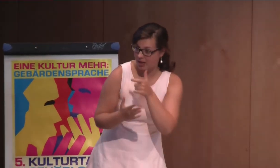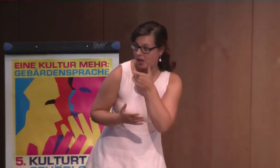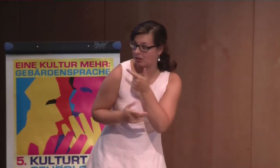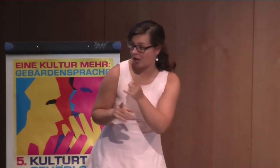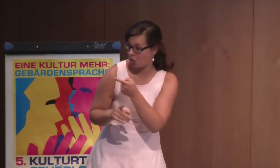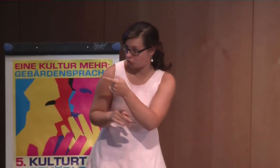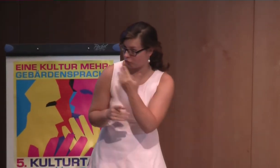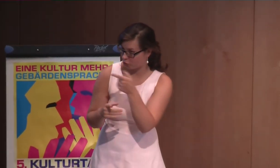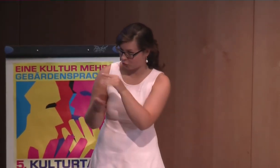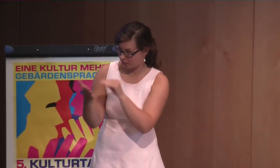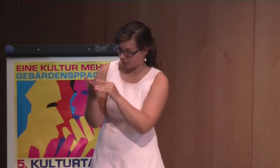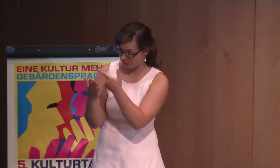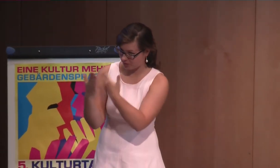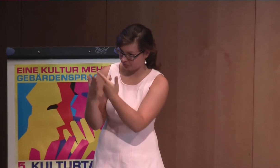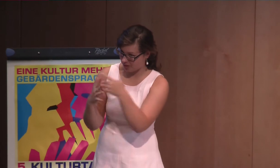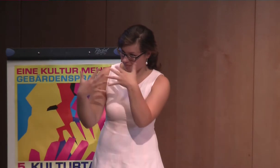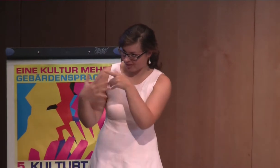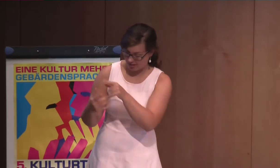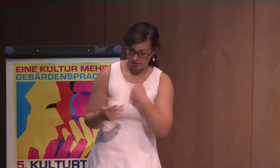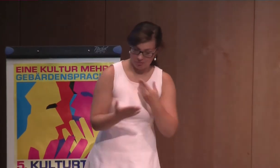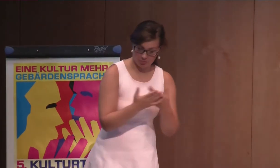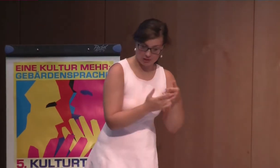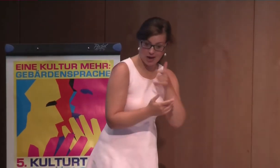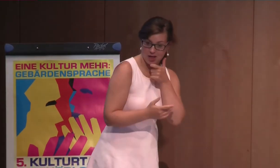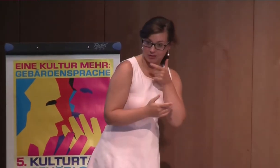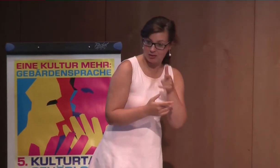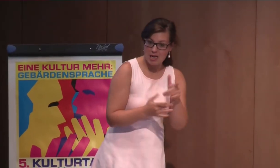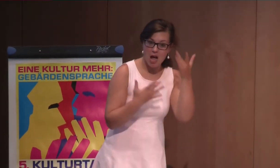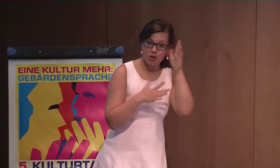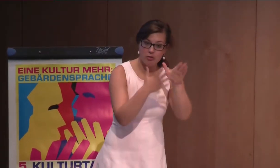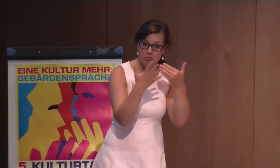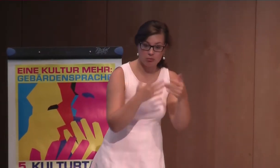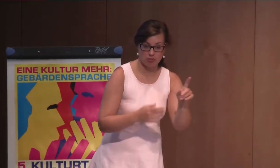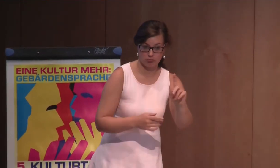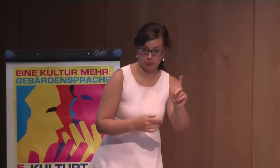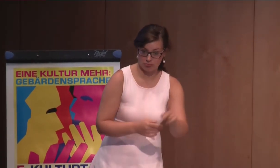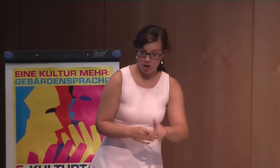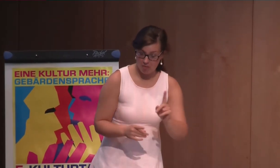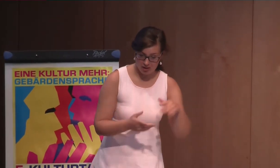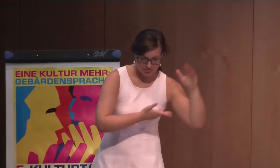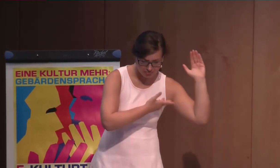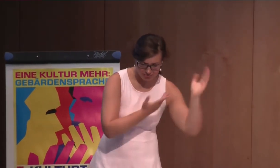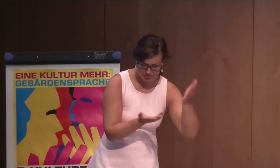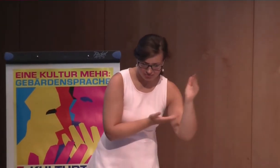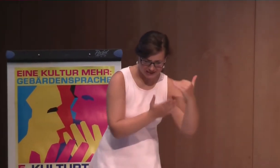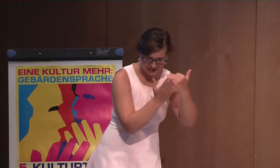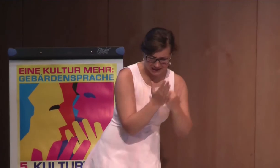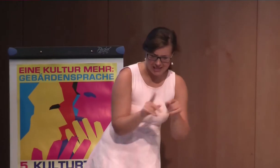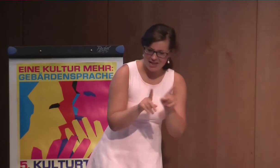Umsetzung. Zum Beispiel in England, da ist es, was ich auch aufgeführt habe, da gibt es keine Anerkennung der Gebärdensprache, aber es gibt einen